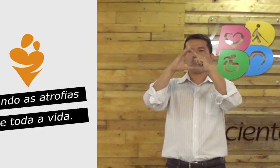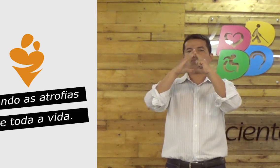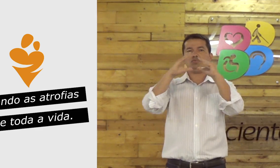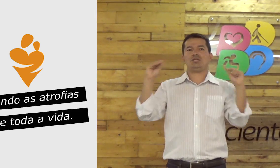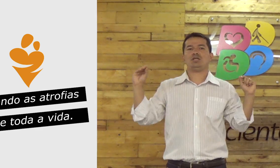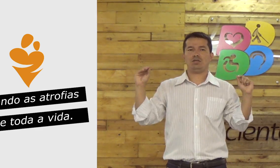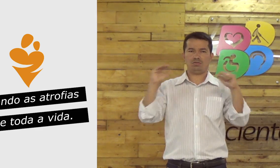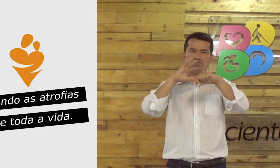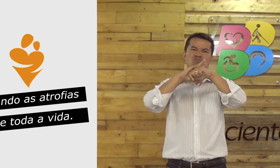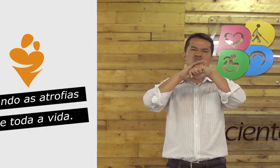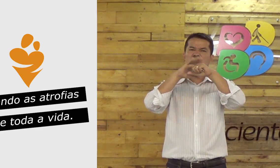Curando.